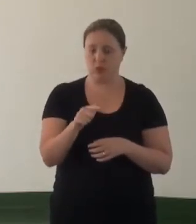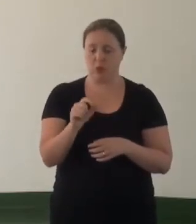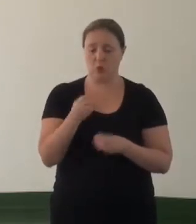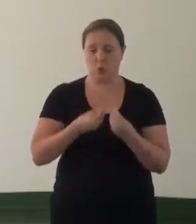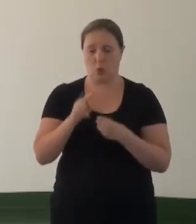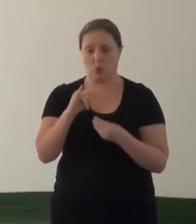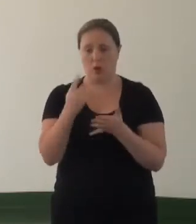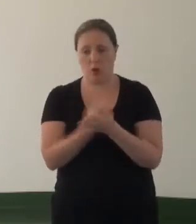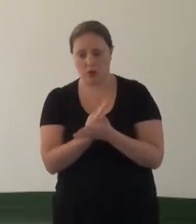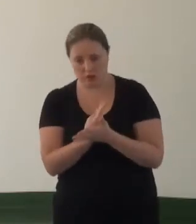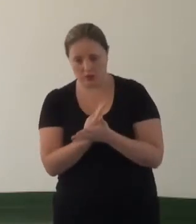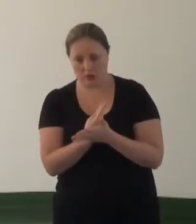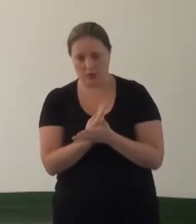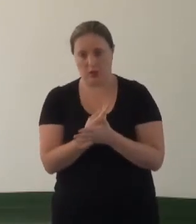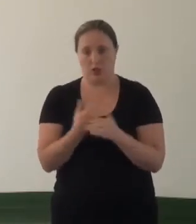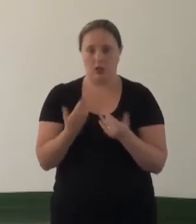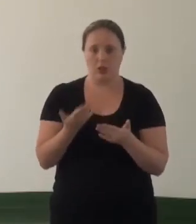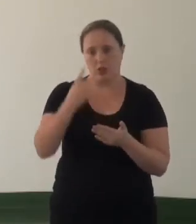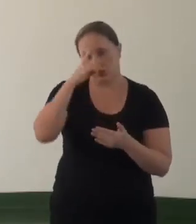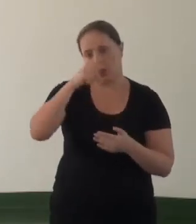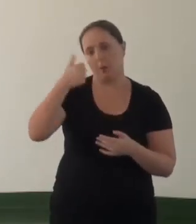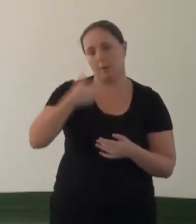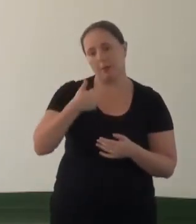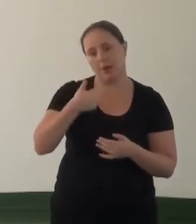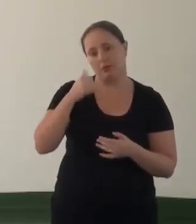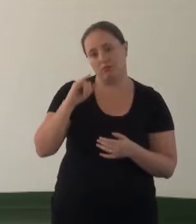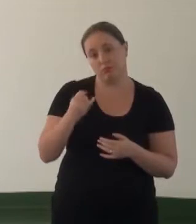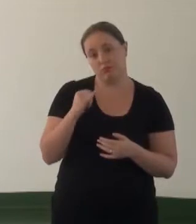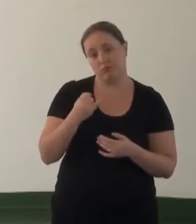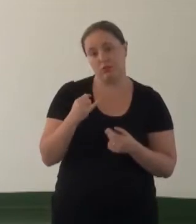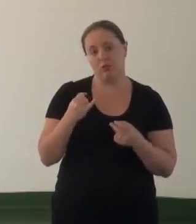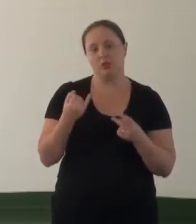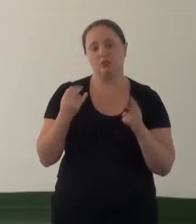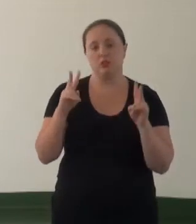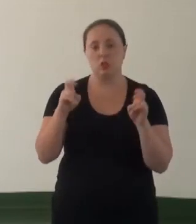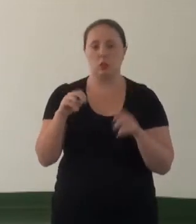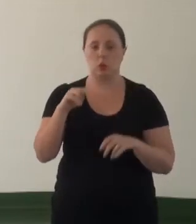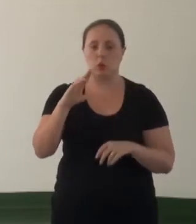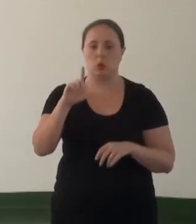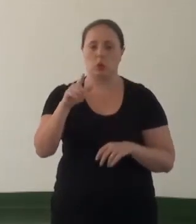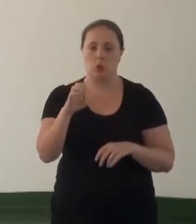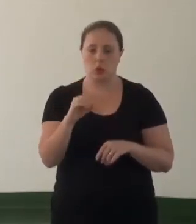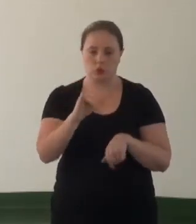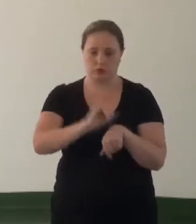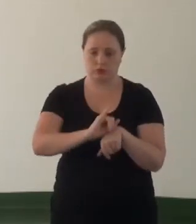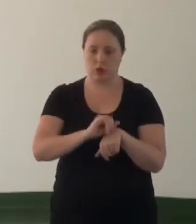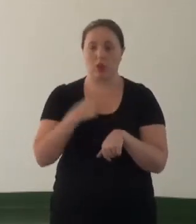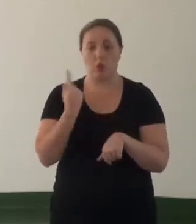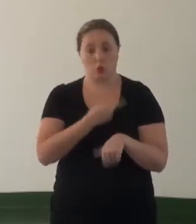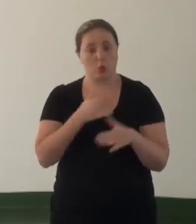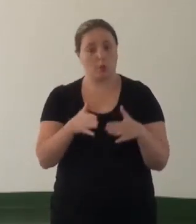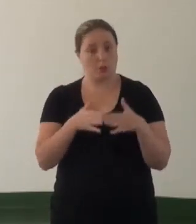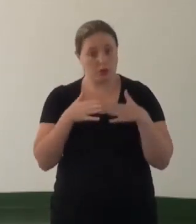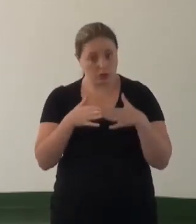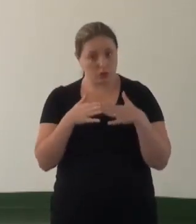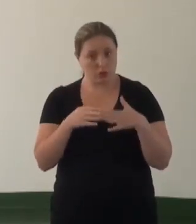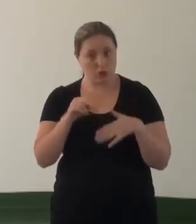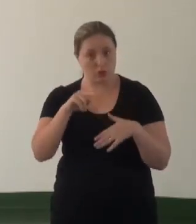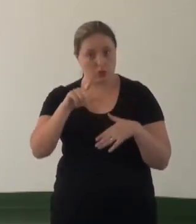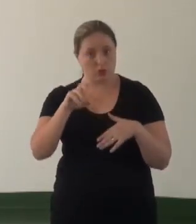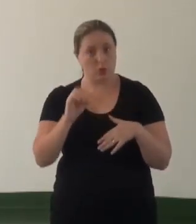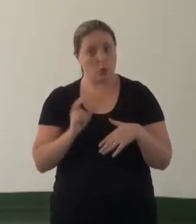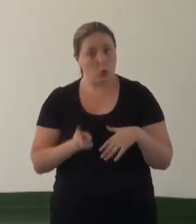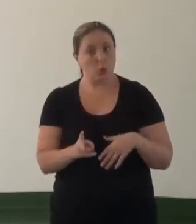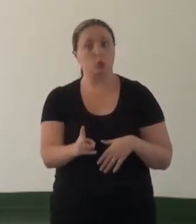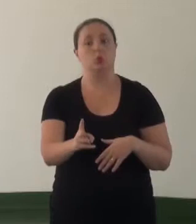vai acontecer a partir do dia 1º de janeiro em relação ao núcleo. A gente clama, assim, que o núcleo e centro possam